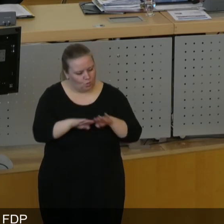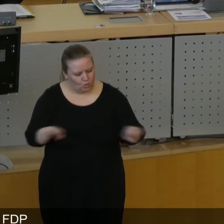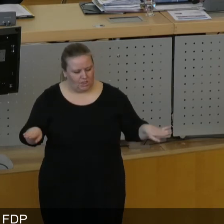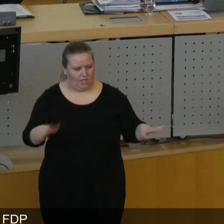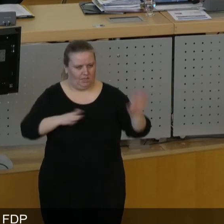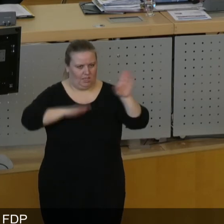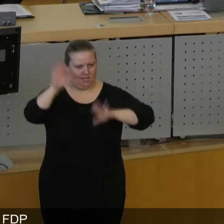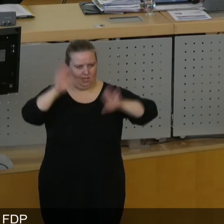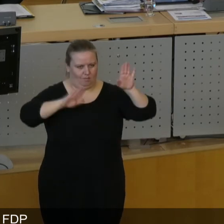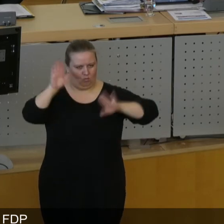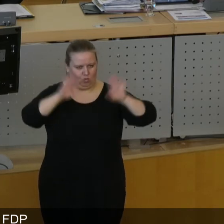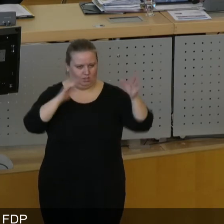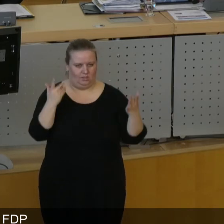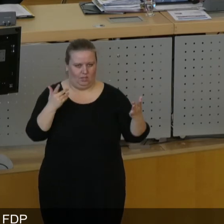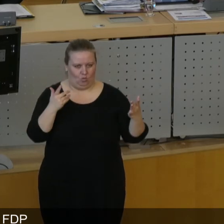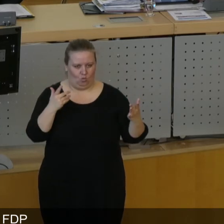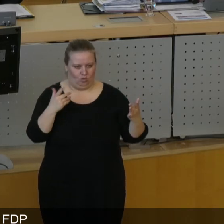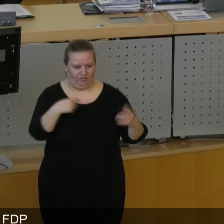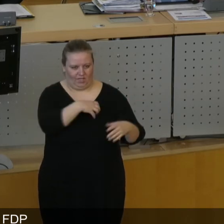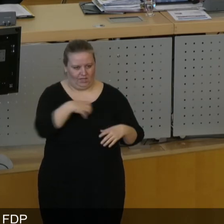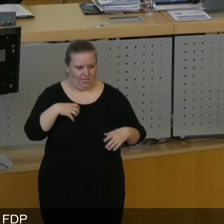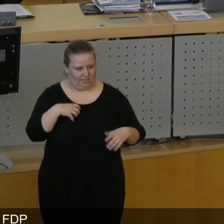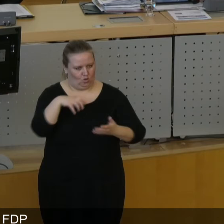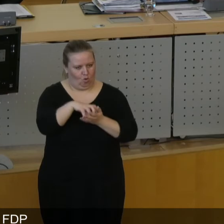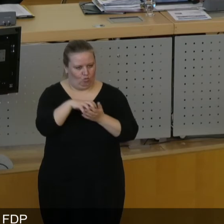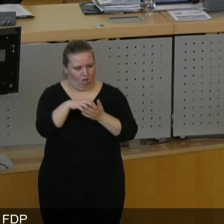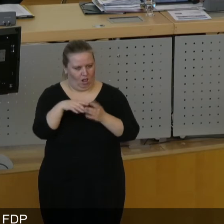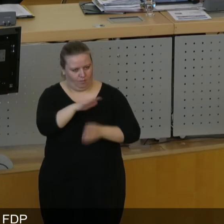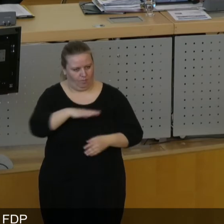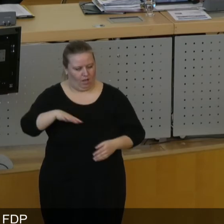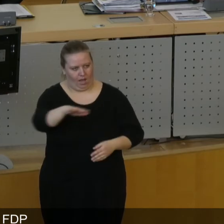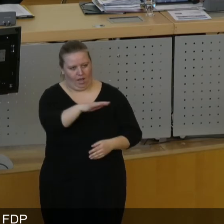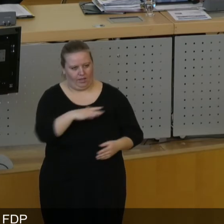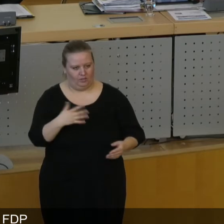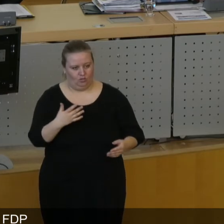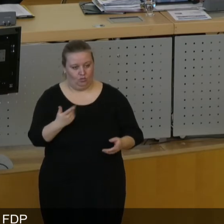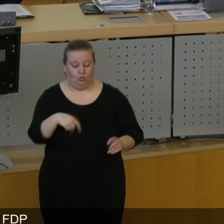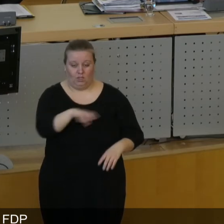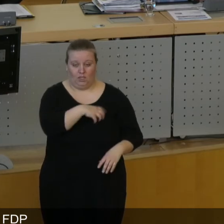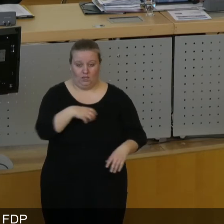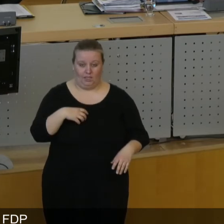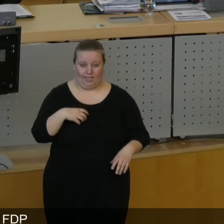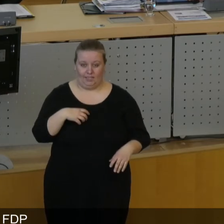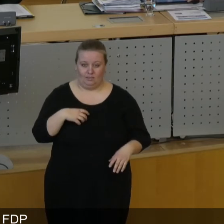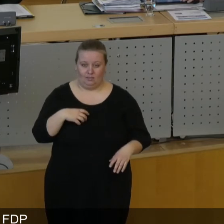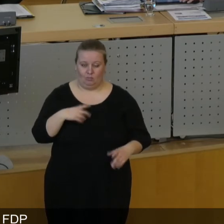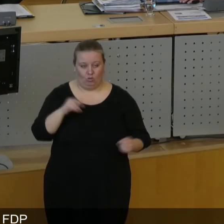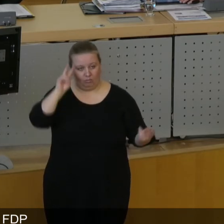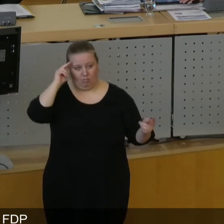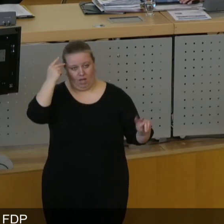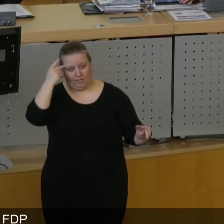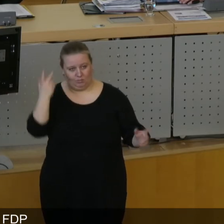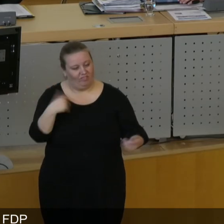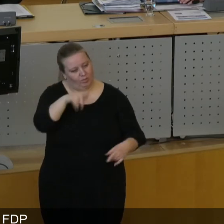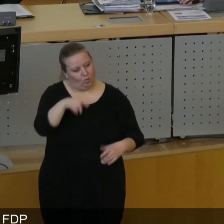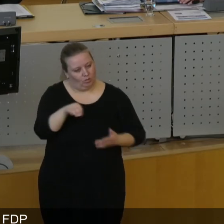Demokratisierung der Dresdner Kommunalverfassung. Herr Kollege Drehs, Sie sprechen von einem Paradigmenwechsel in der Bürgerbeteiligung.